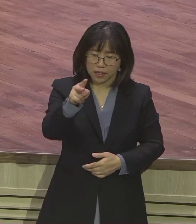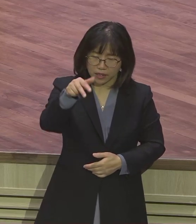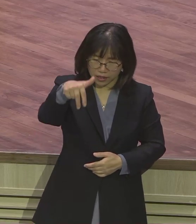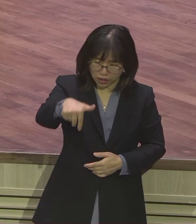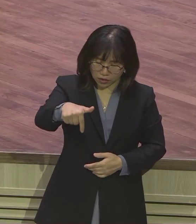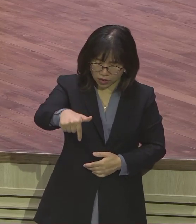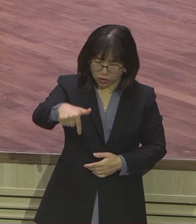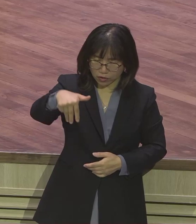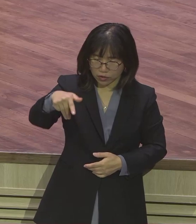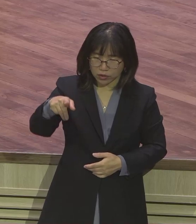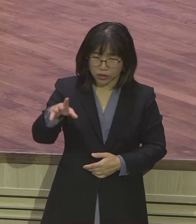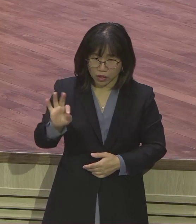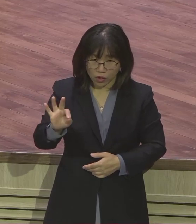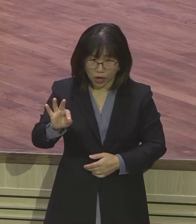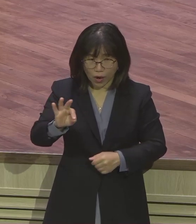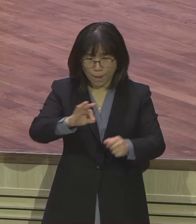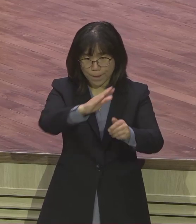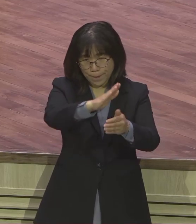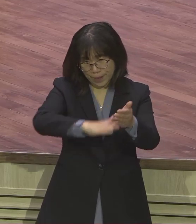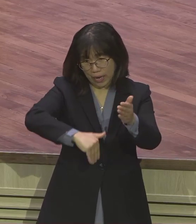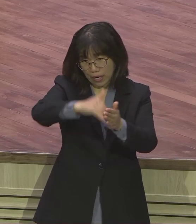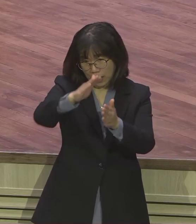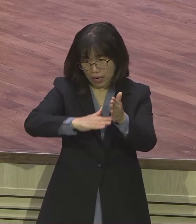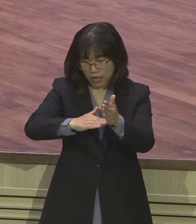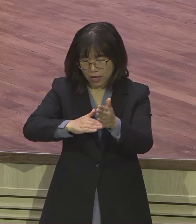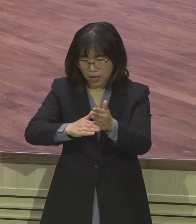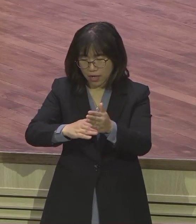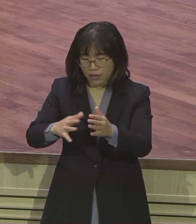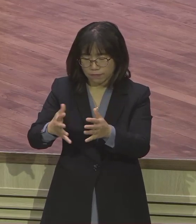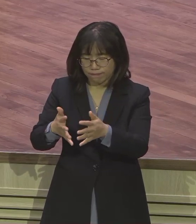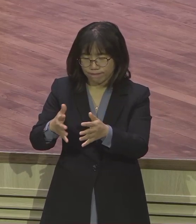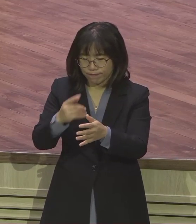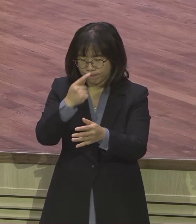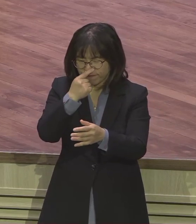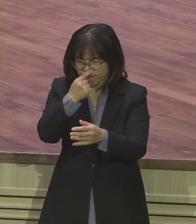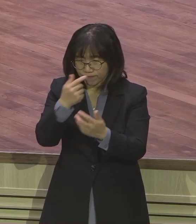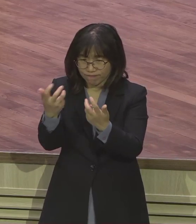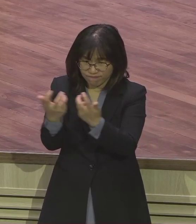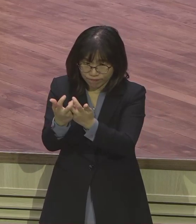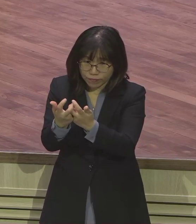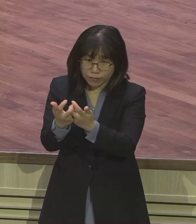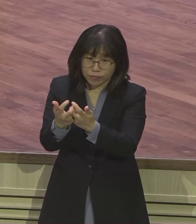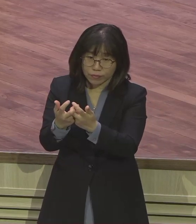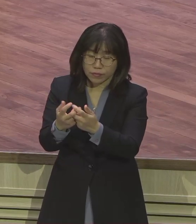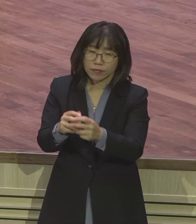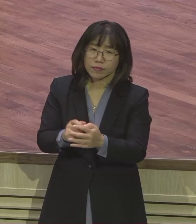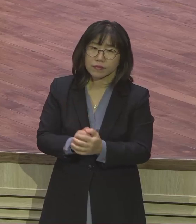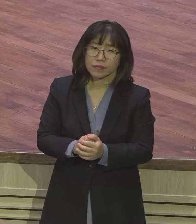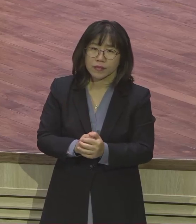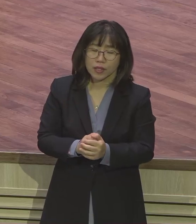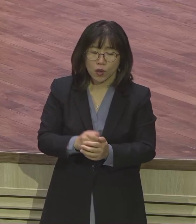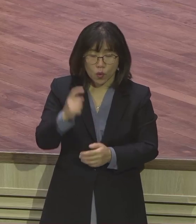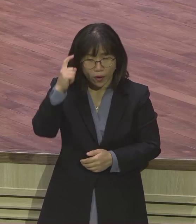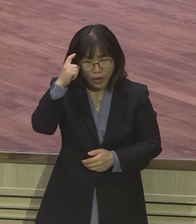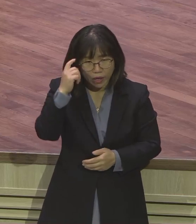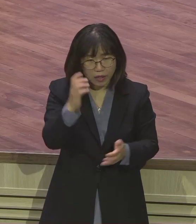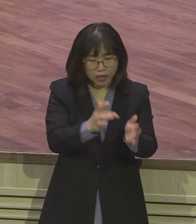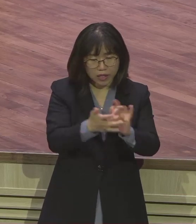노아방주는 예수 그리스도의 십자가를 통해서만 구원을 얻을 수 있다는